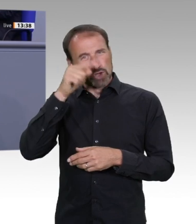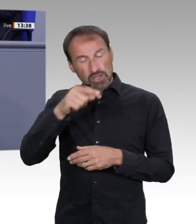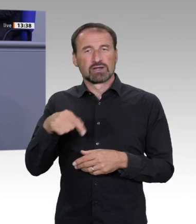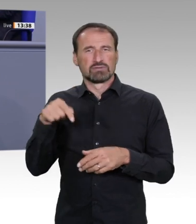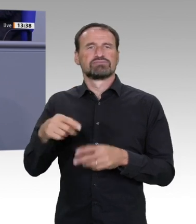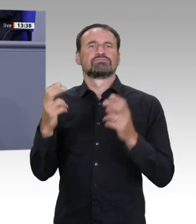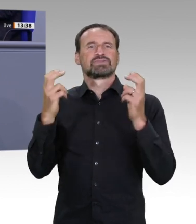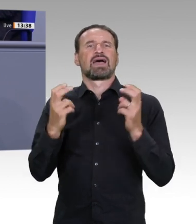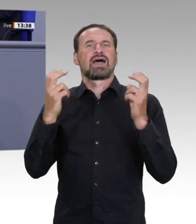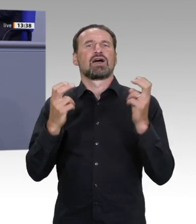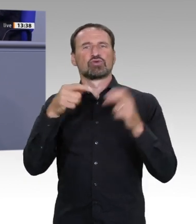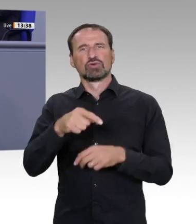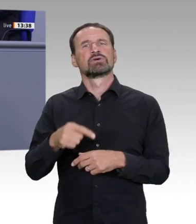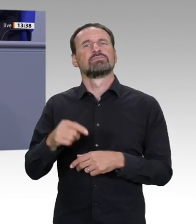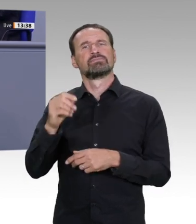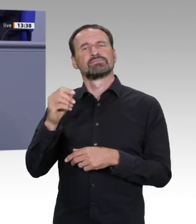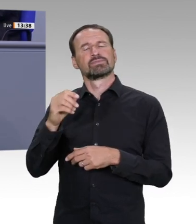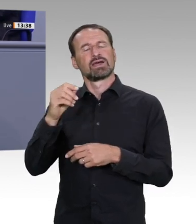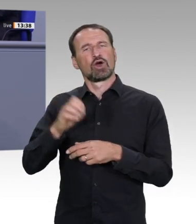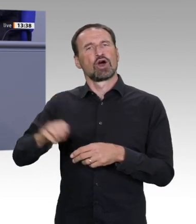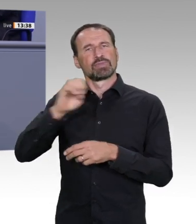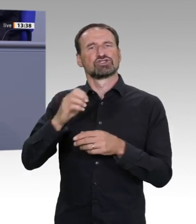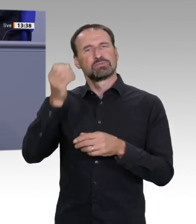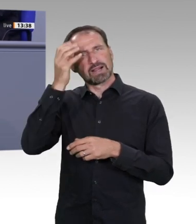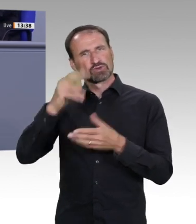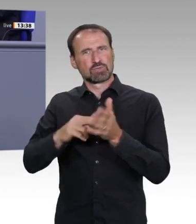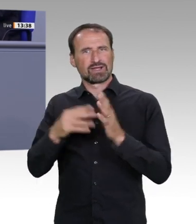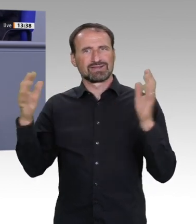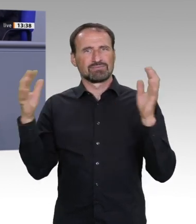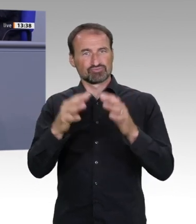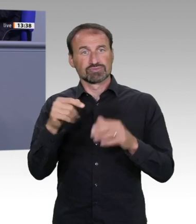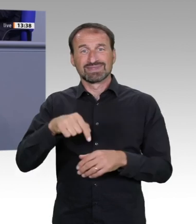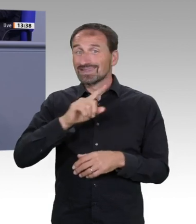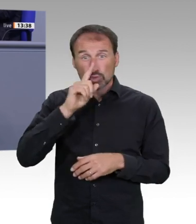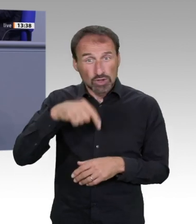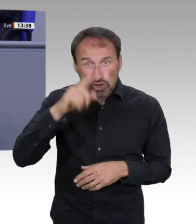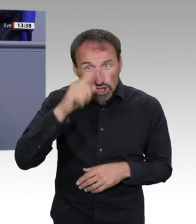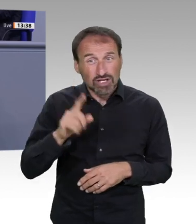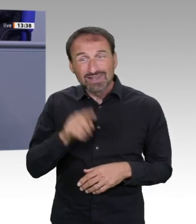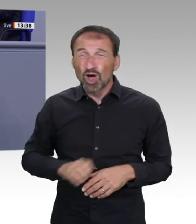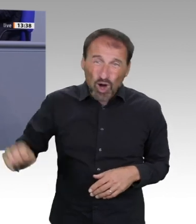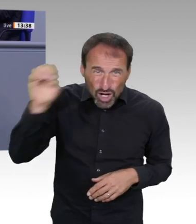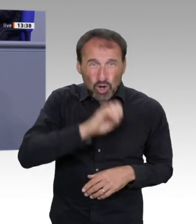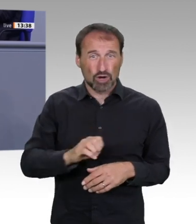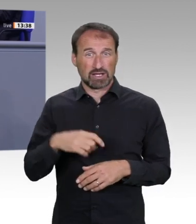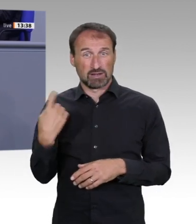und in die künstliche Intelligenz. Und damit stellen wir sicher, dass das Innovationsland Deutschland auch